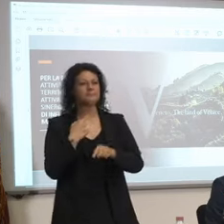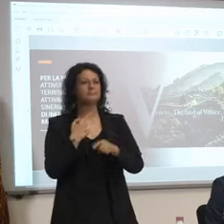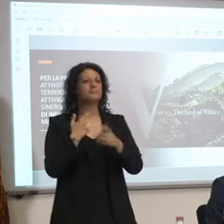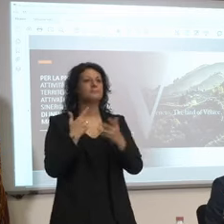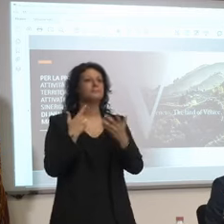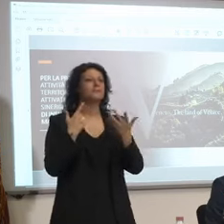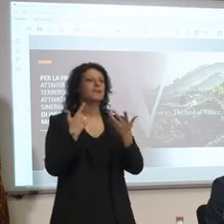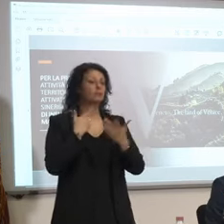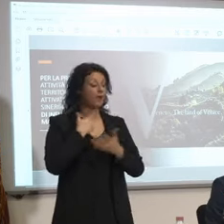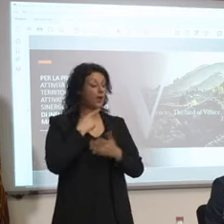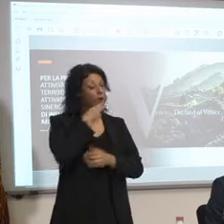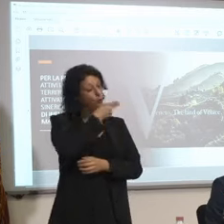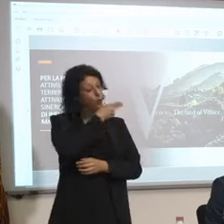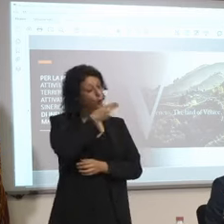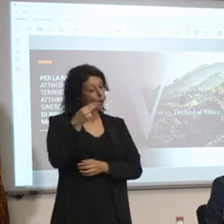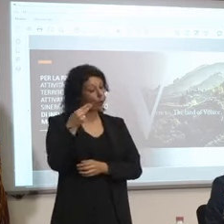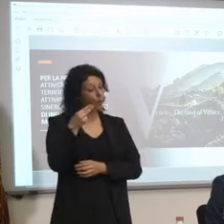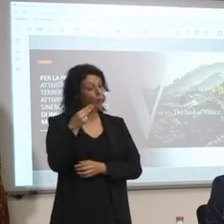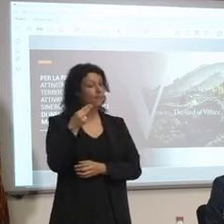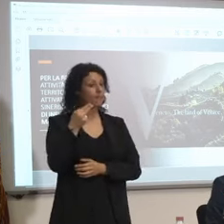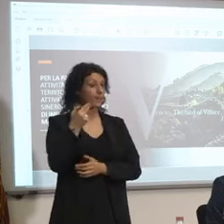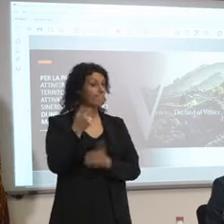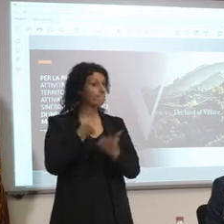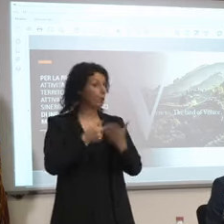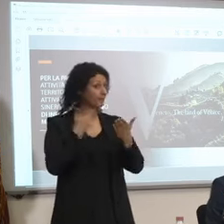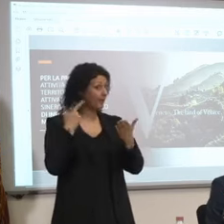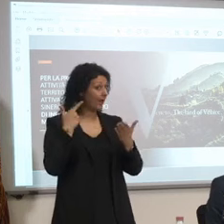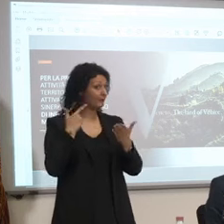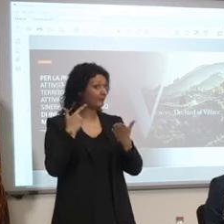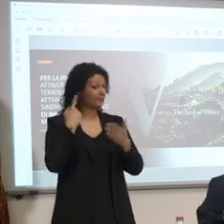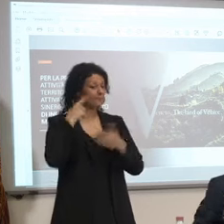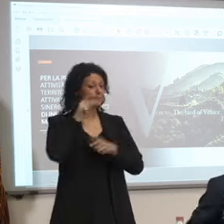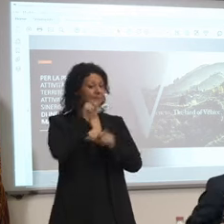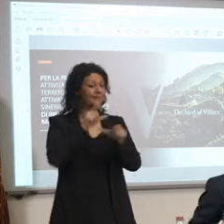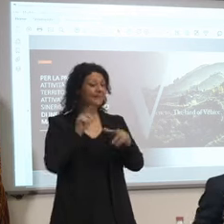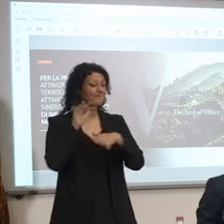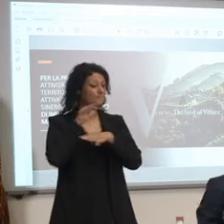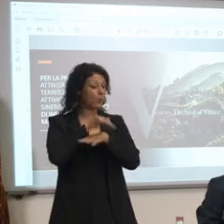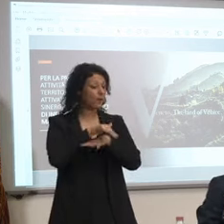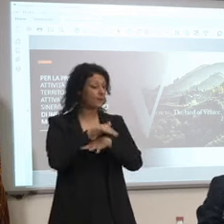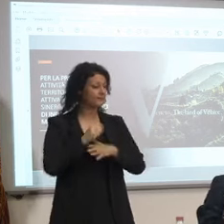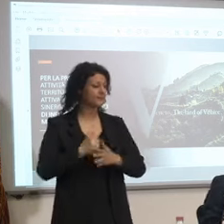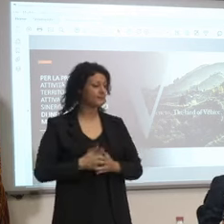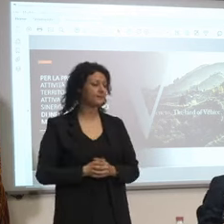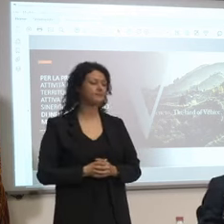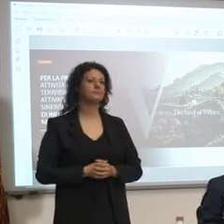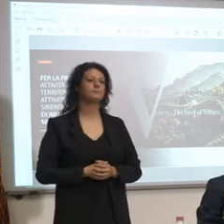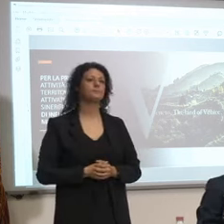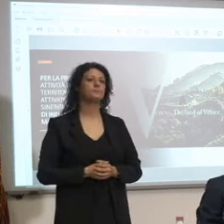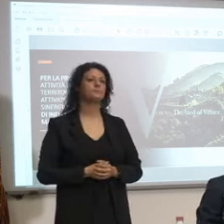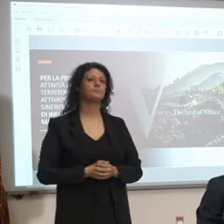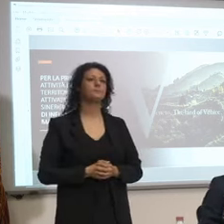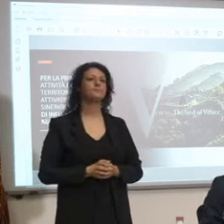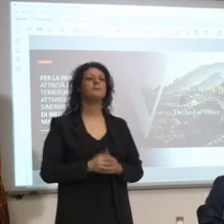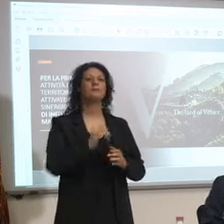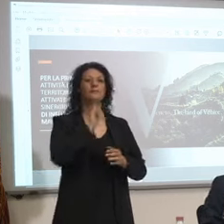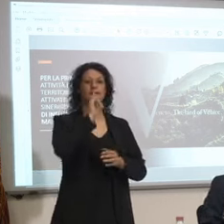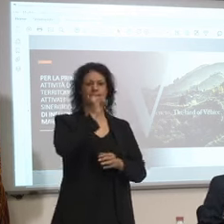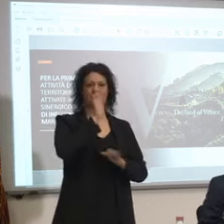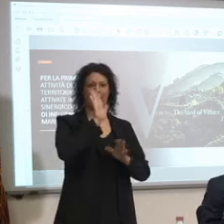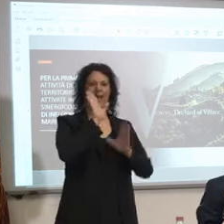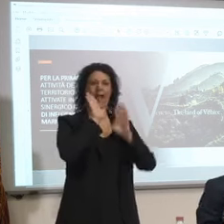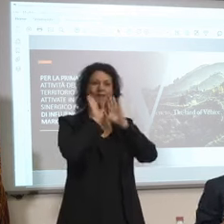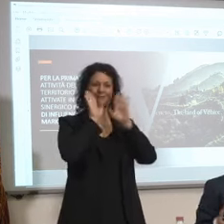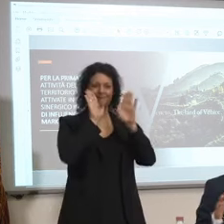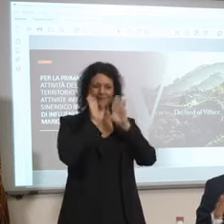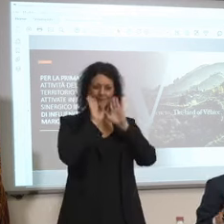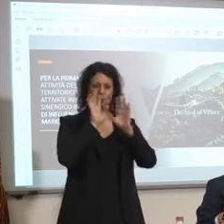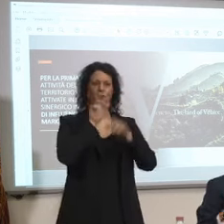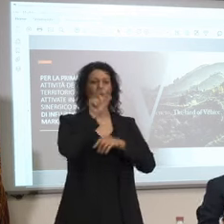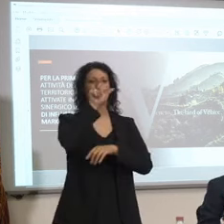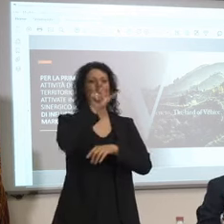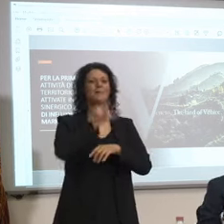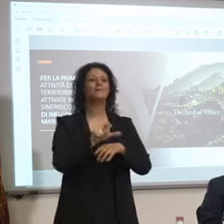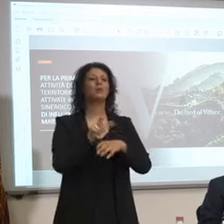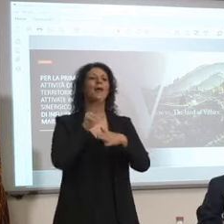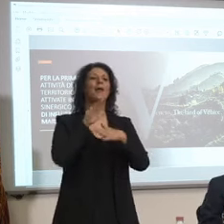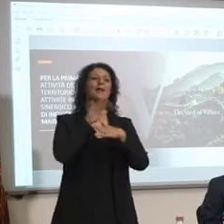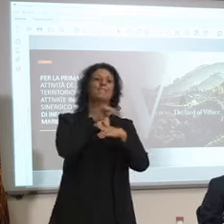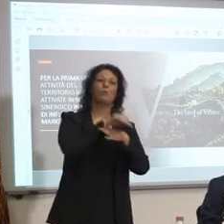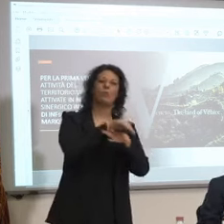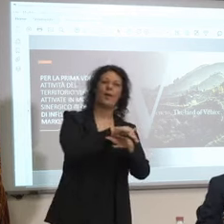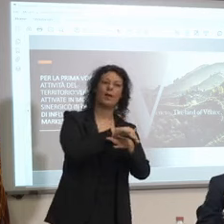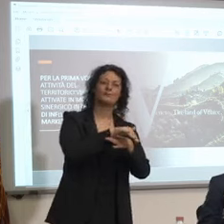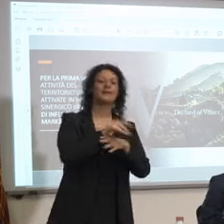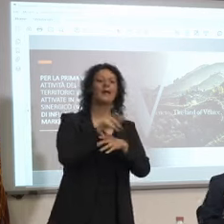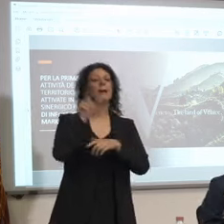c'è qualche nome internazionale grosso si allora noi confondiamo gli influencer con il testimonial gli influencer sono quelli che appunto